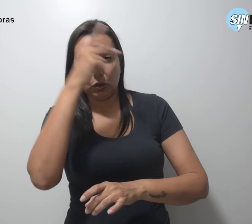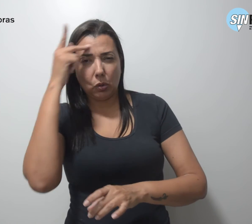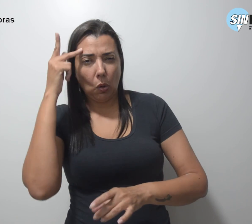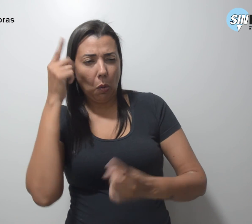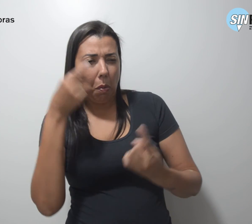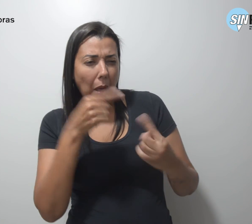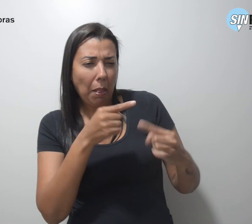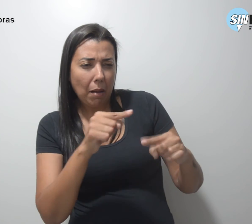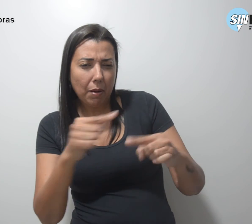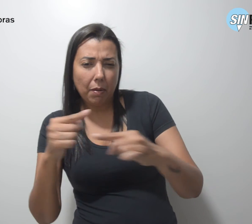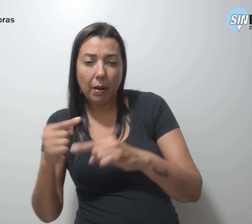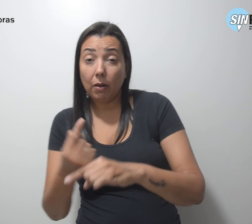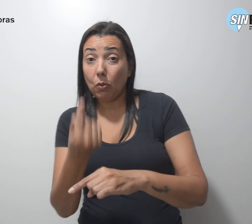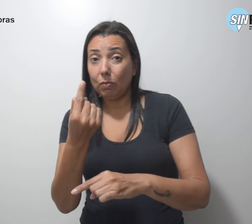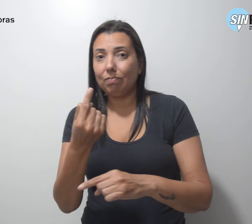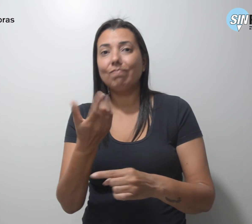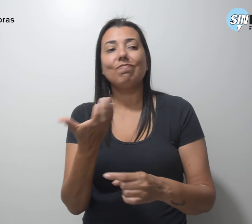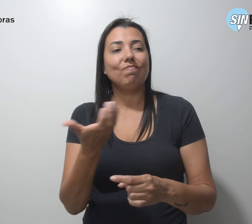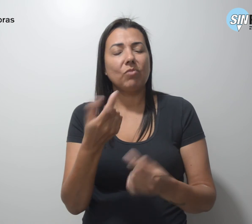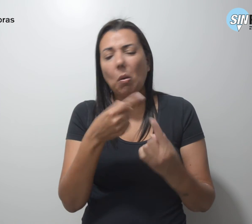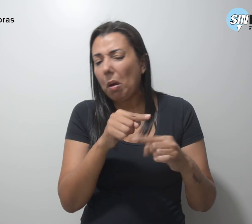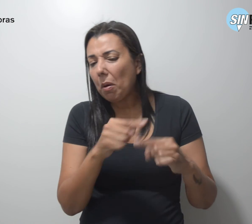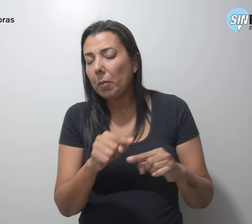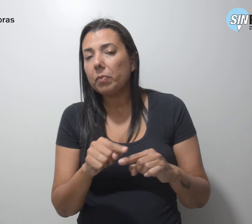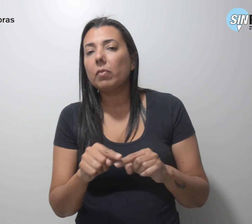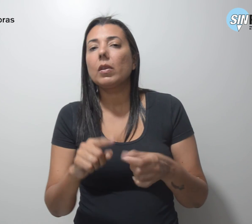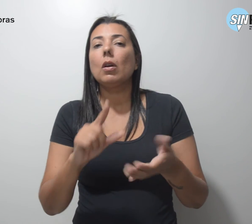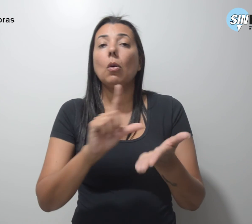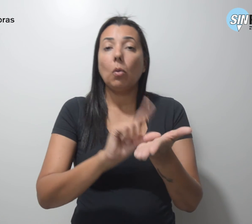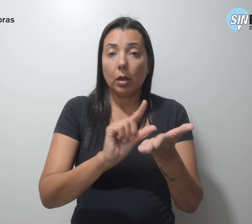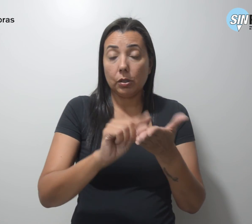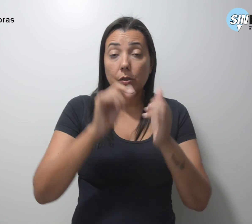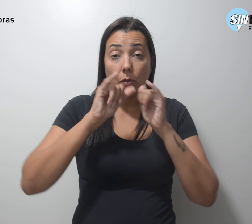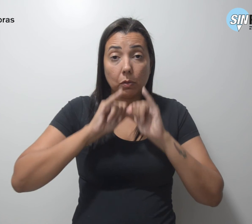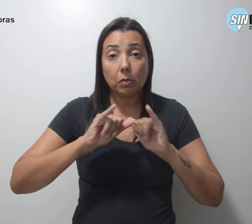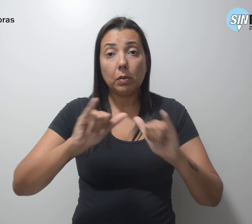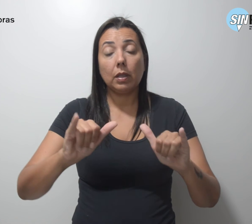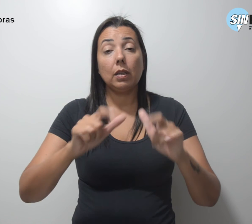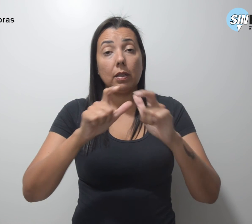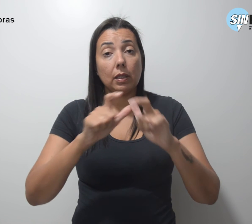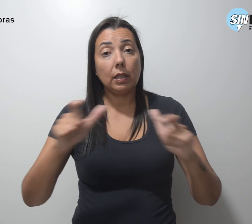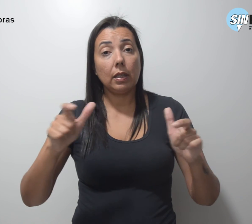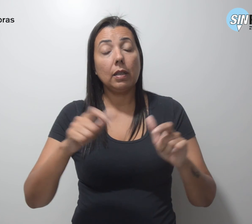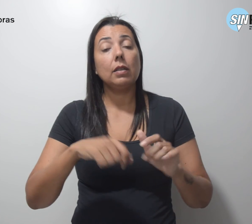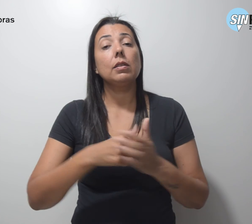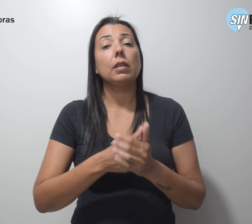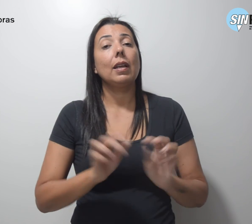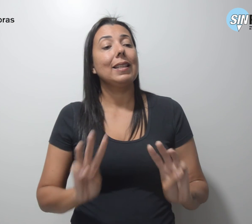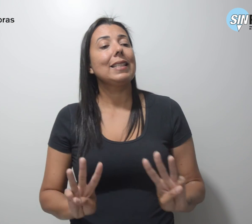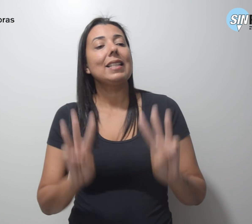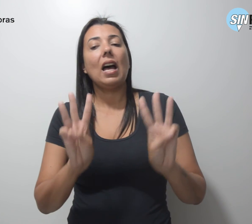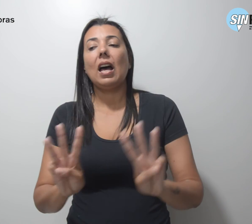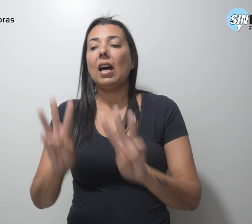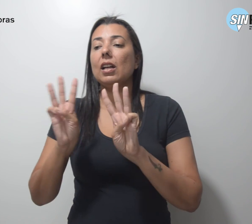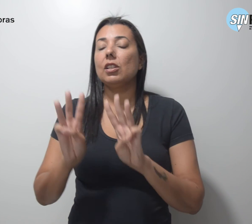um lado só O artigo foi publicado em grandes portais como GGN,